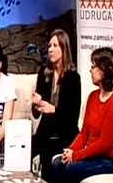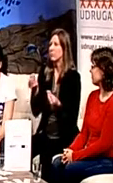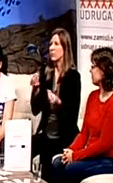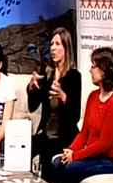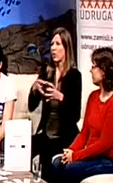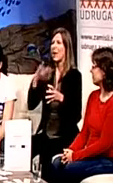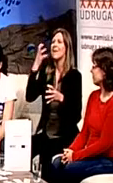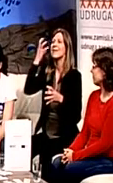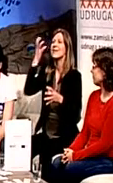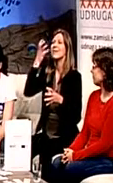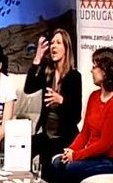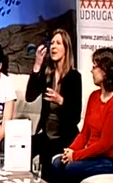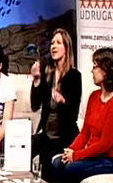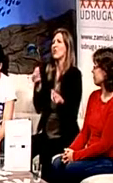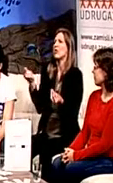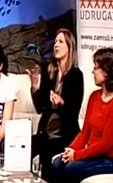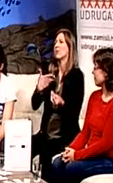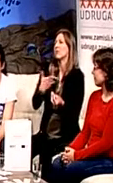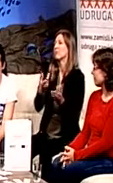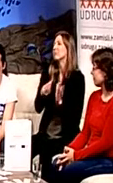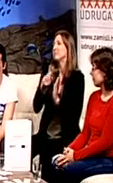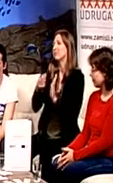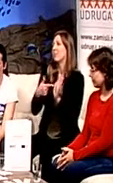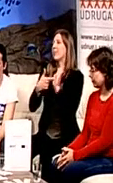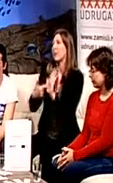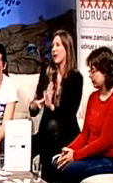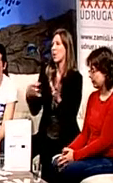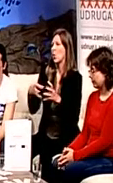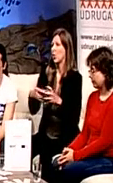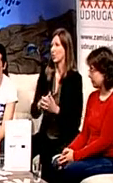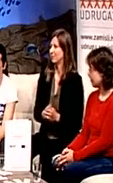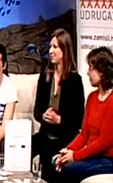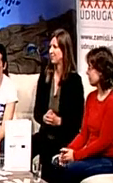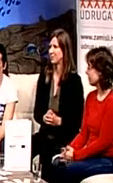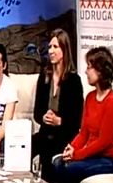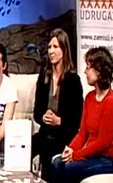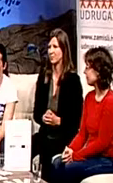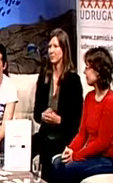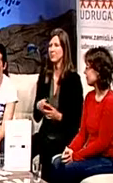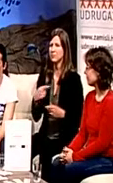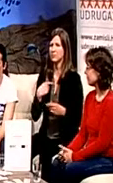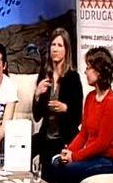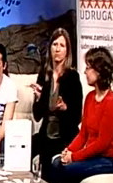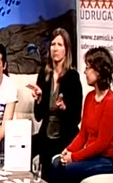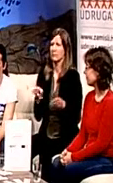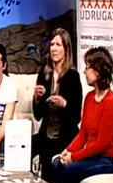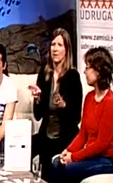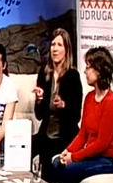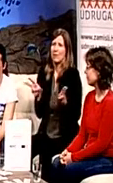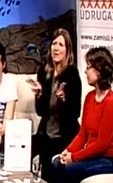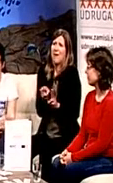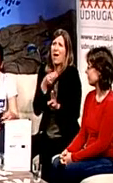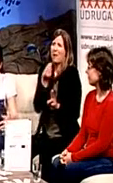Zamisli, kad te neko pita na ulici? Ja bi, ne bi mogla to ukratko, iako udruga sutra ima tek